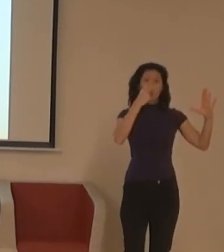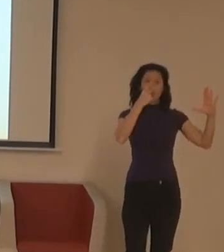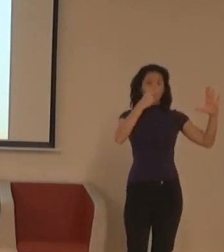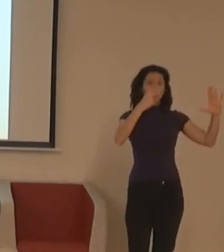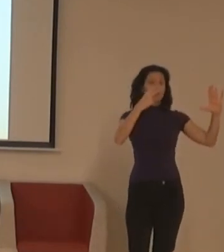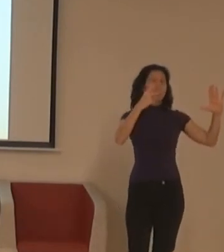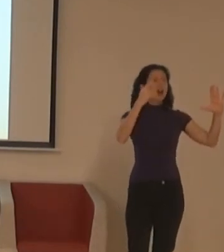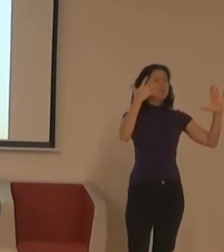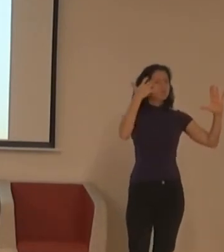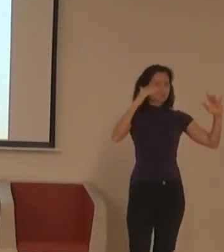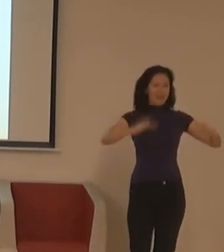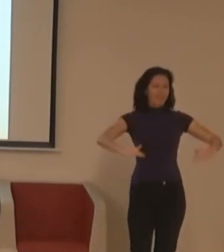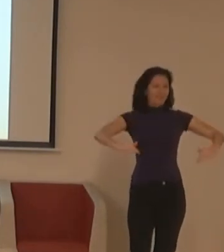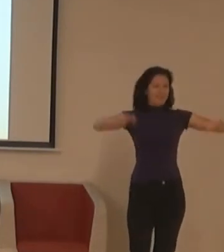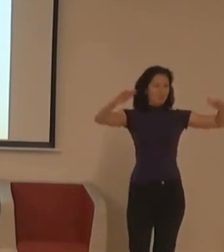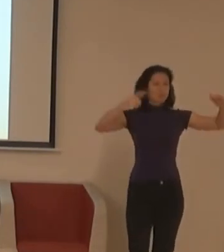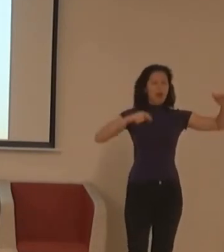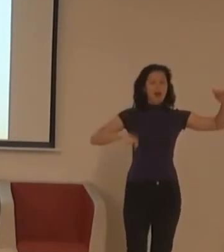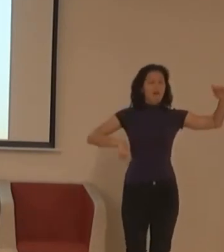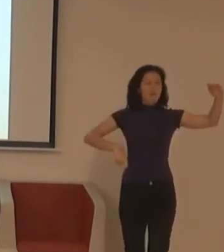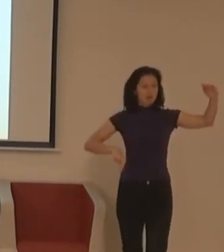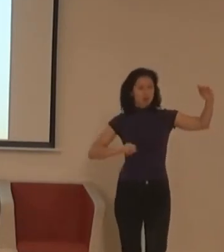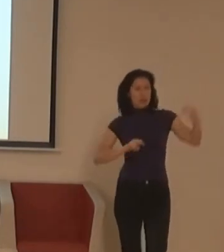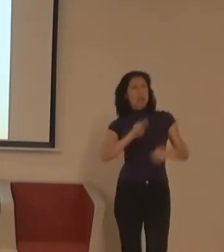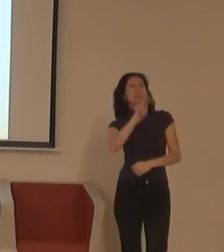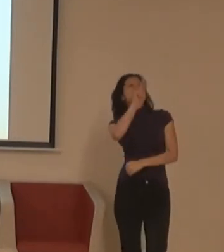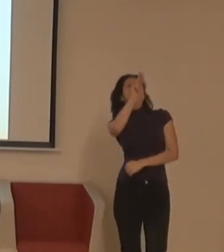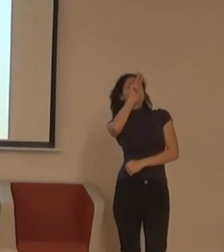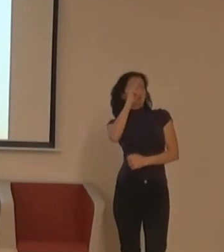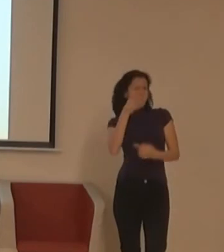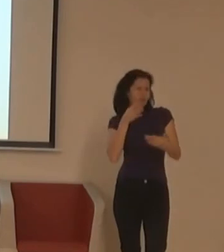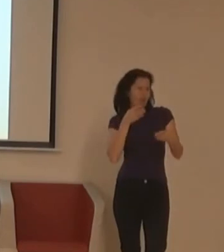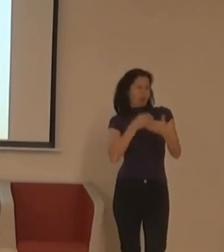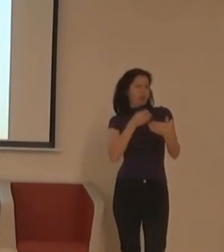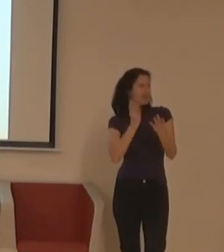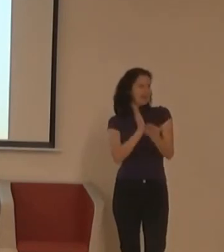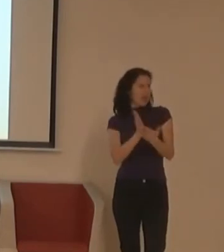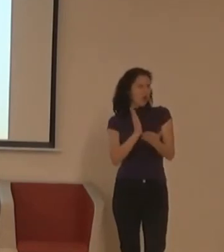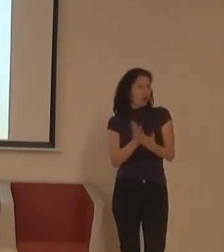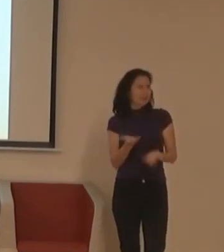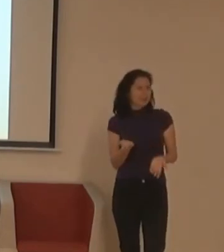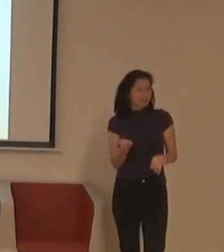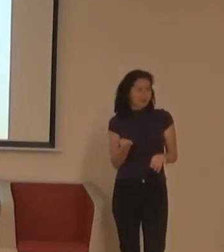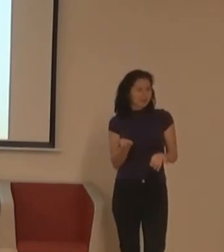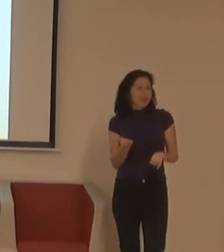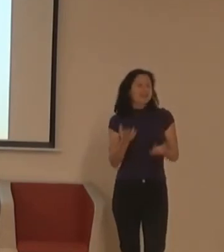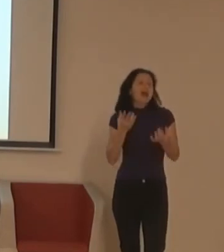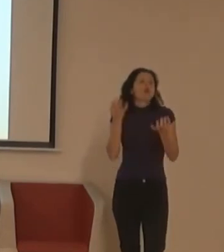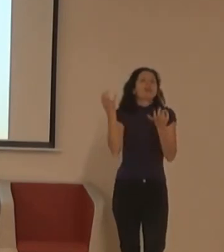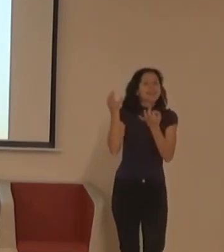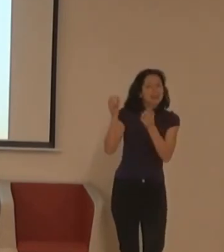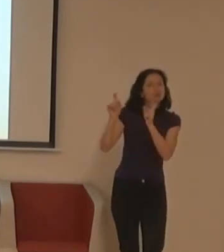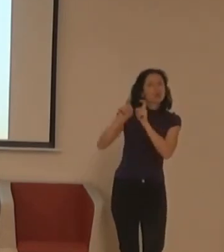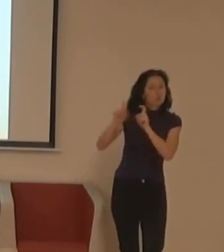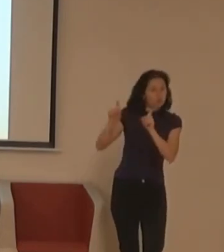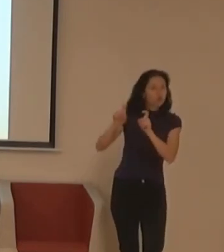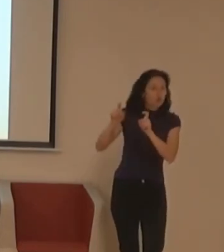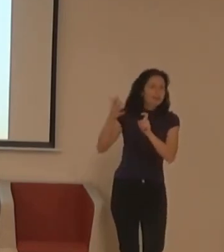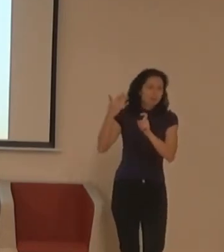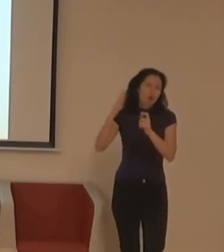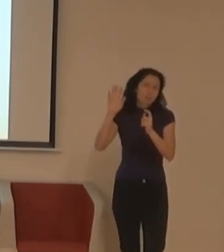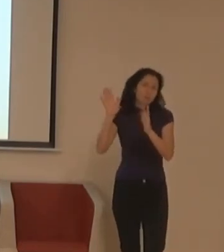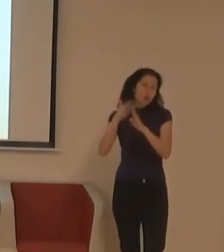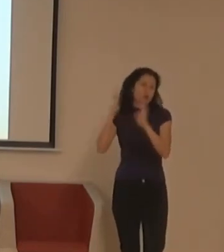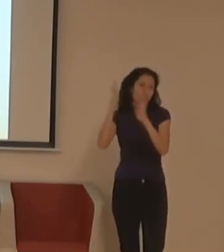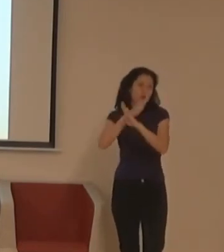Co s tím? My si tu vědomujeme, že je to bariéra a rozhodli jsme se z nějakého důvodu, dá to takhle vysoko. Víme proč, ale jsou u něj